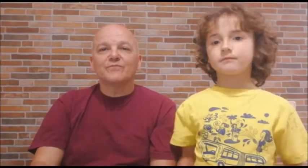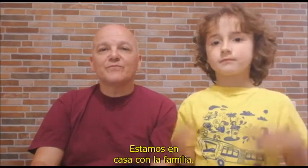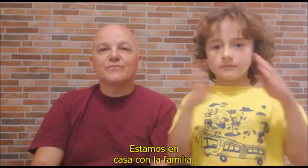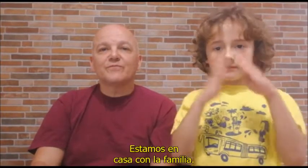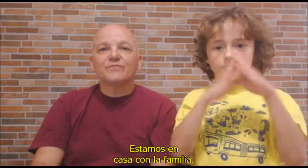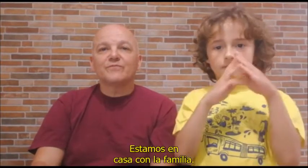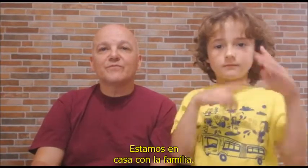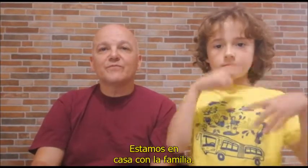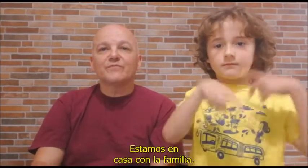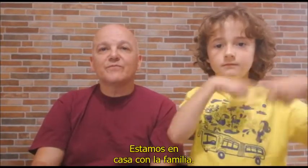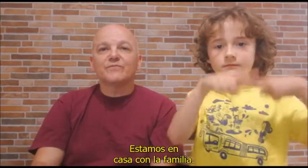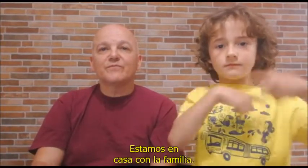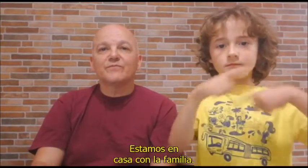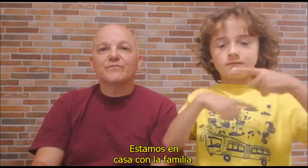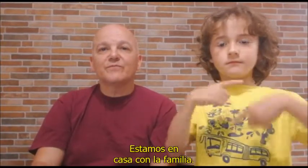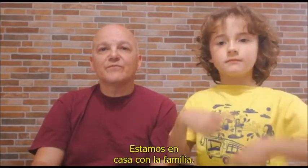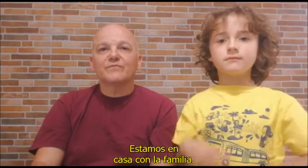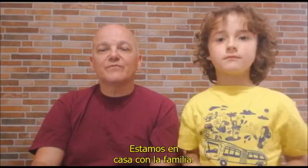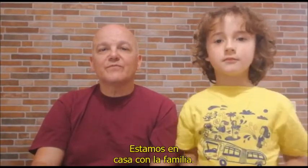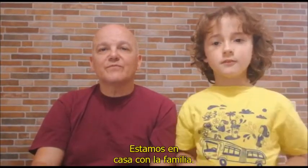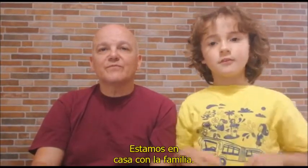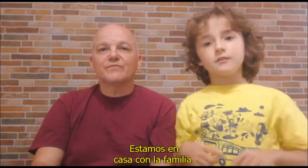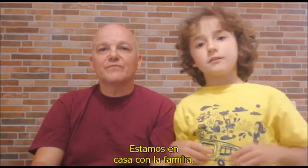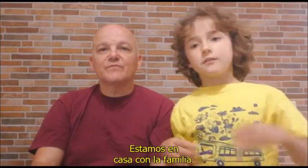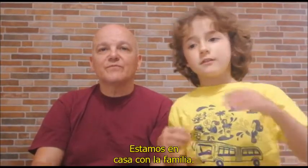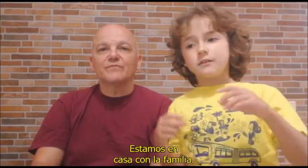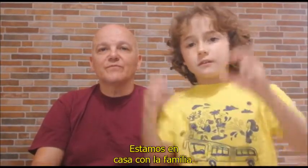Estamos en casa con la familia.